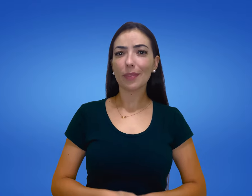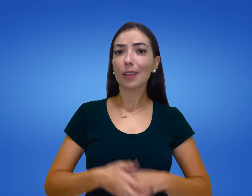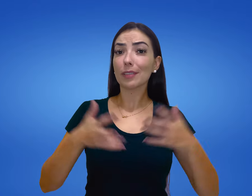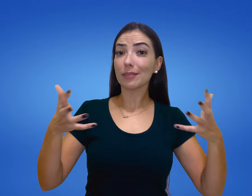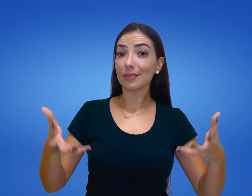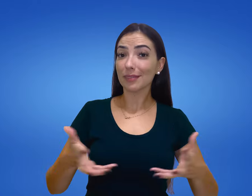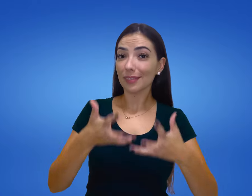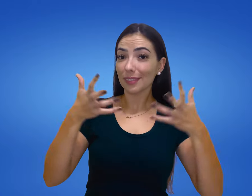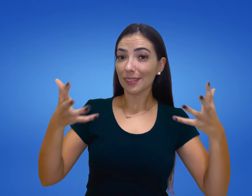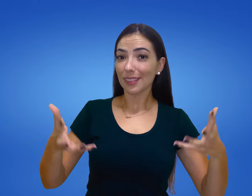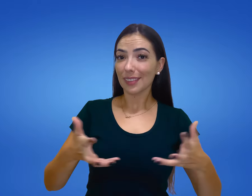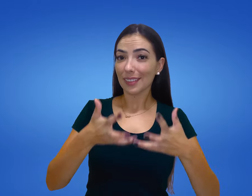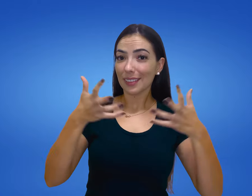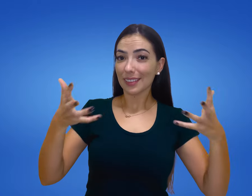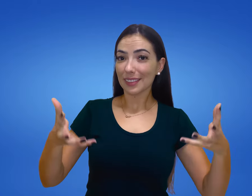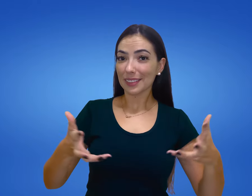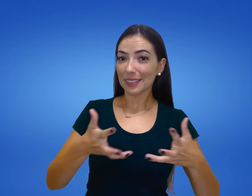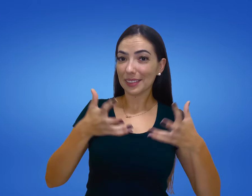Salada Salada